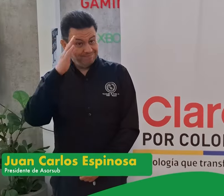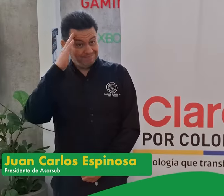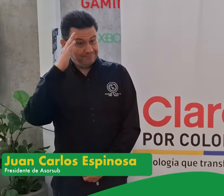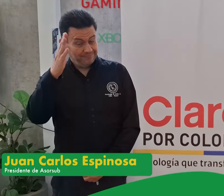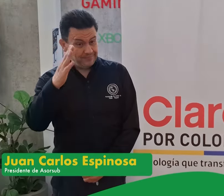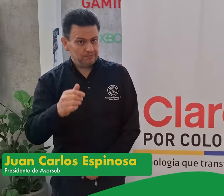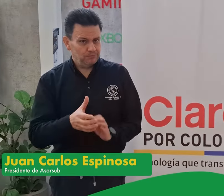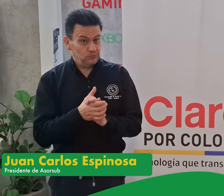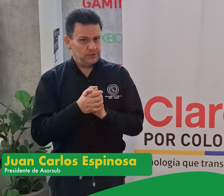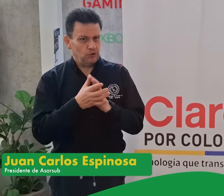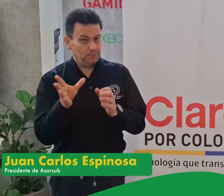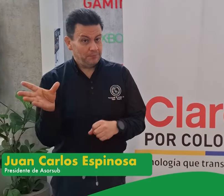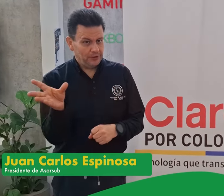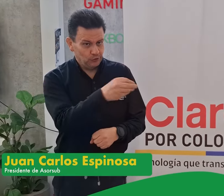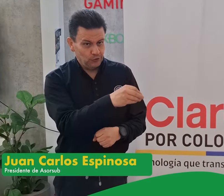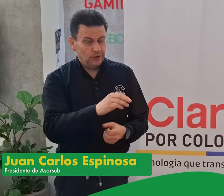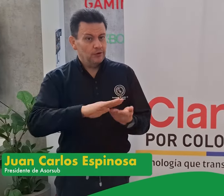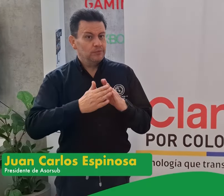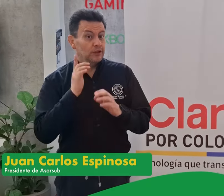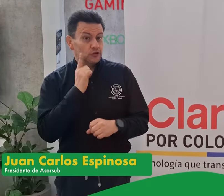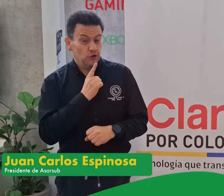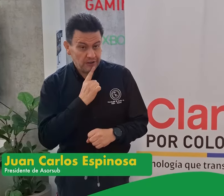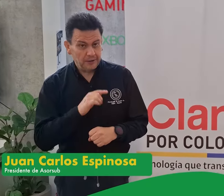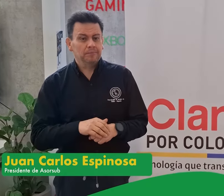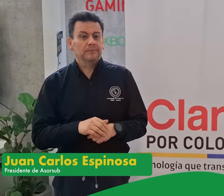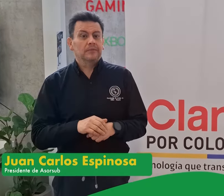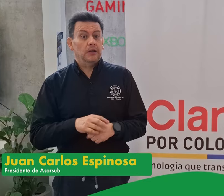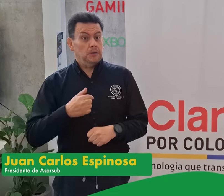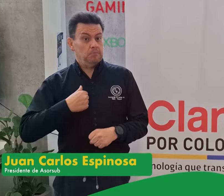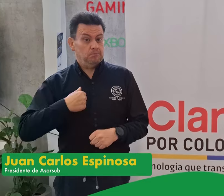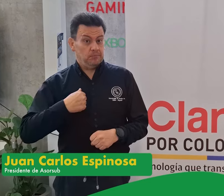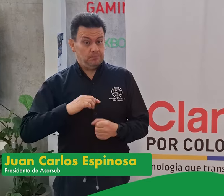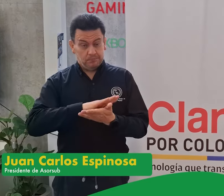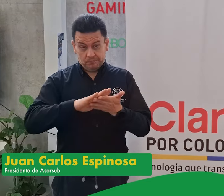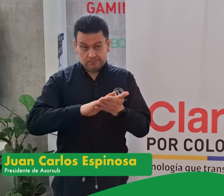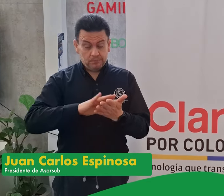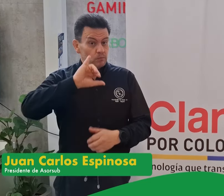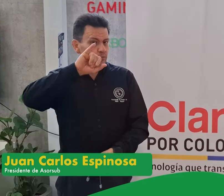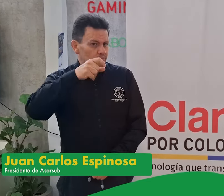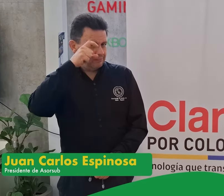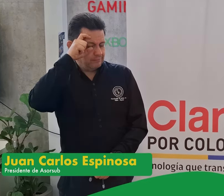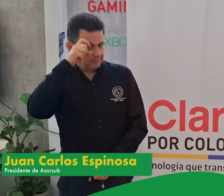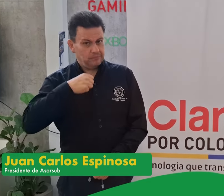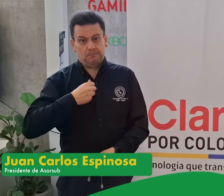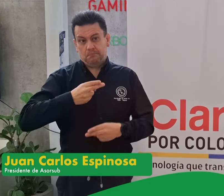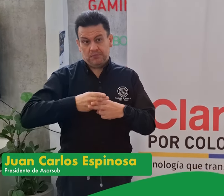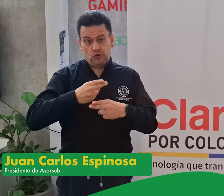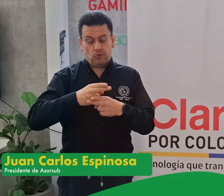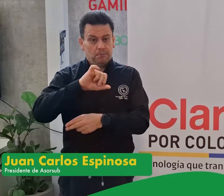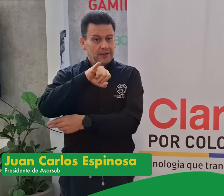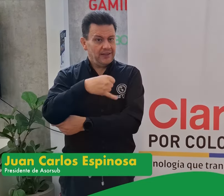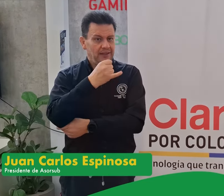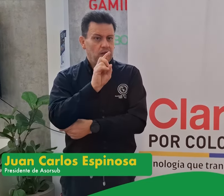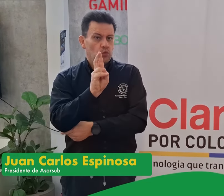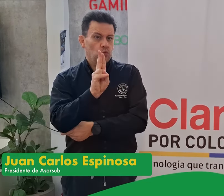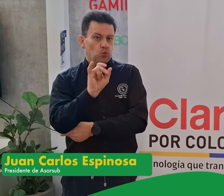Hola, un saludo para toda la comunidad sorda de Colombia. Mi seña es esta y mi nombre es Juan Carlos.